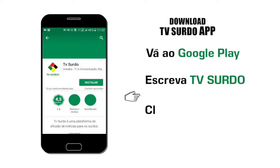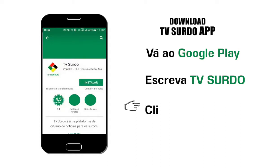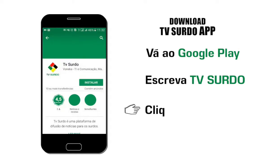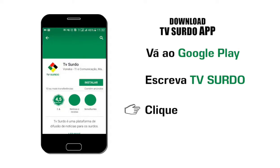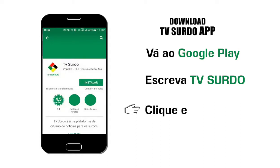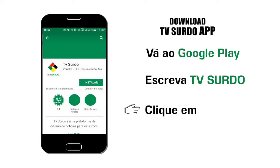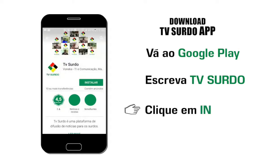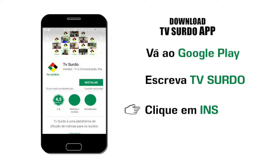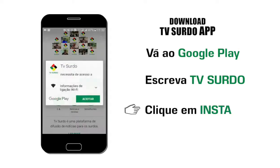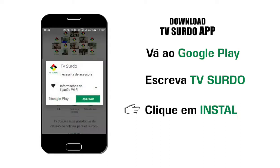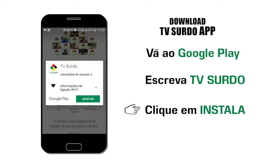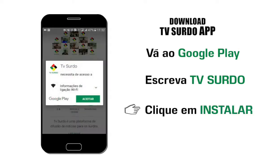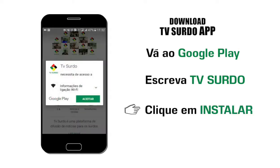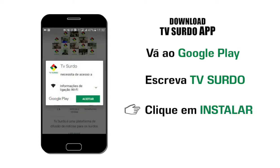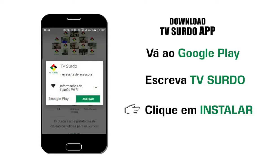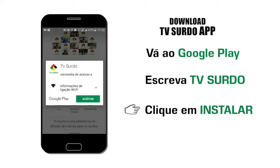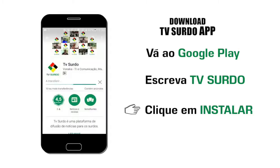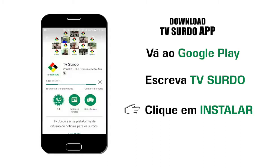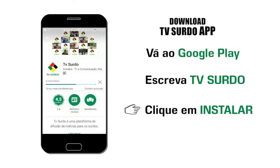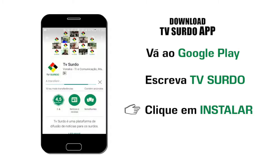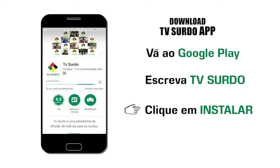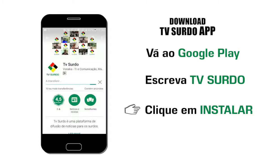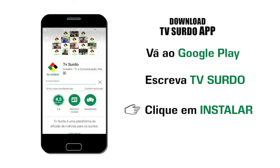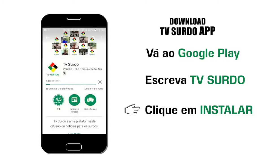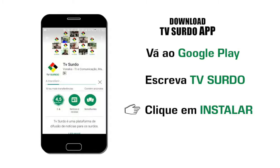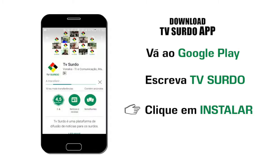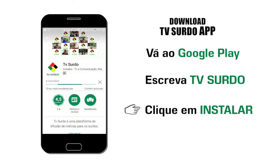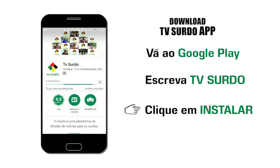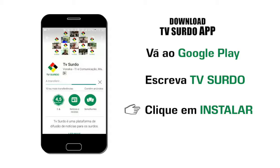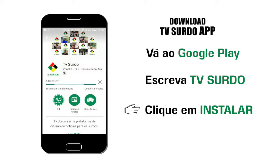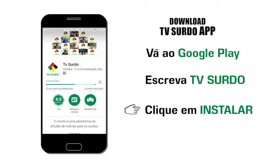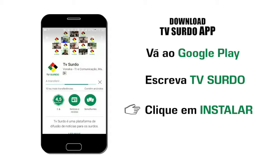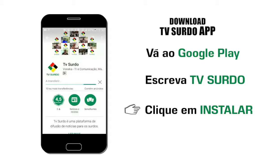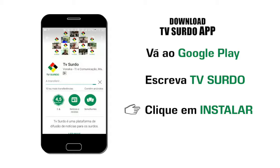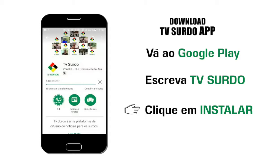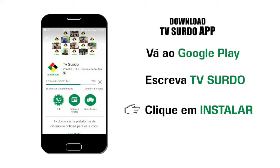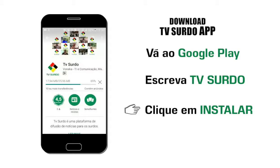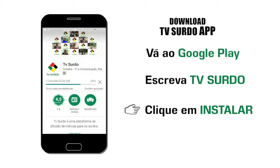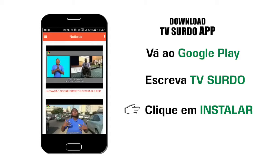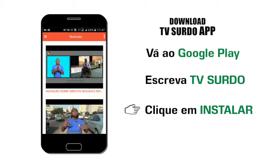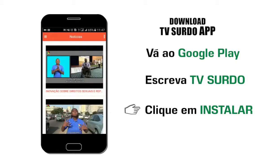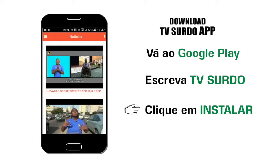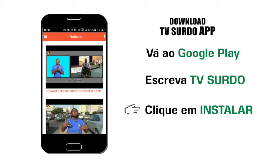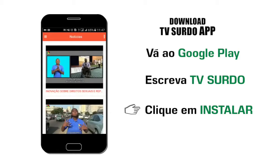Clique no ícone com o emblema da TV Surdo e de seguida instale. E já está.